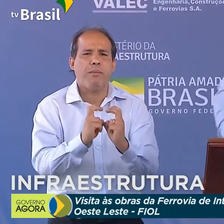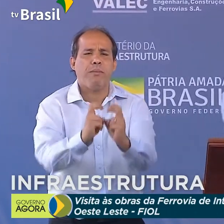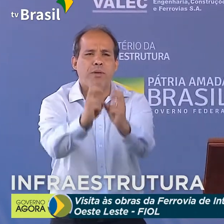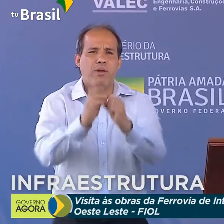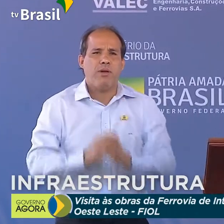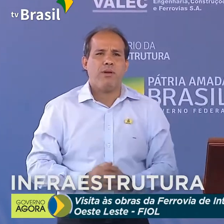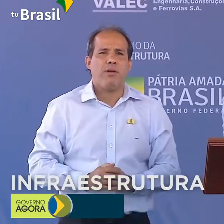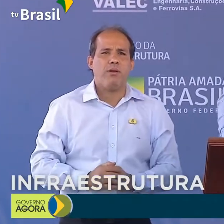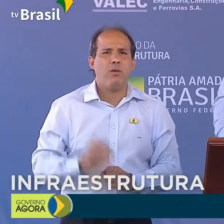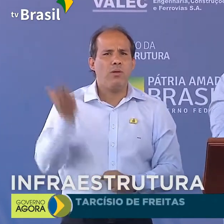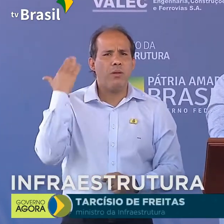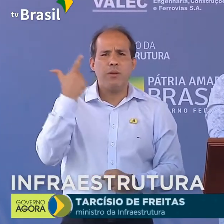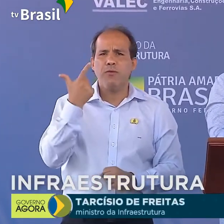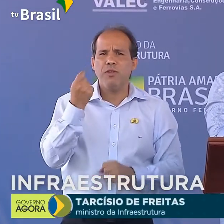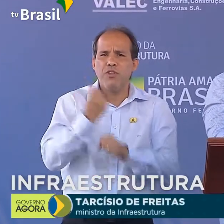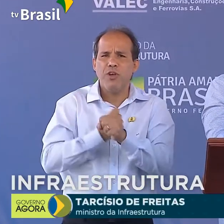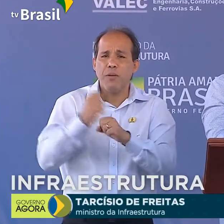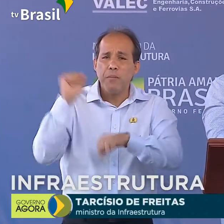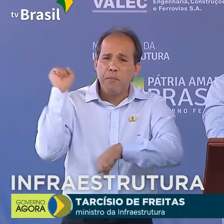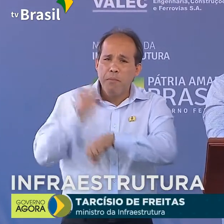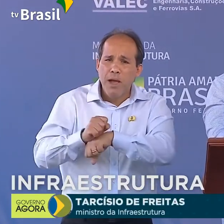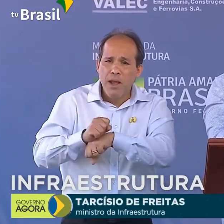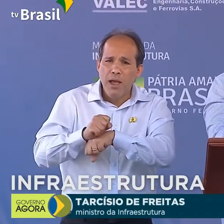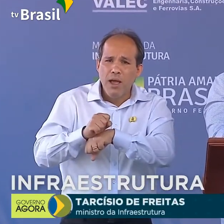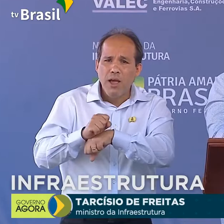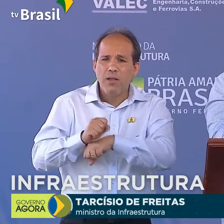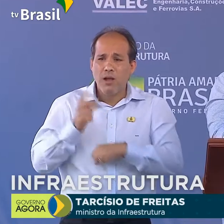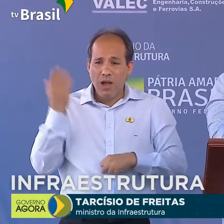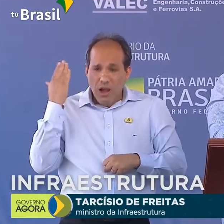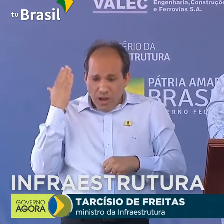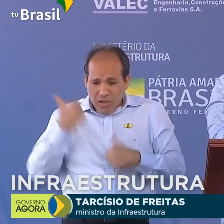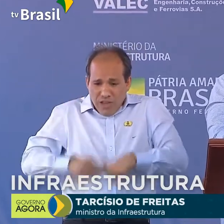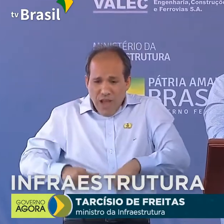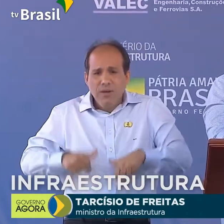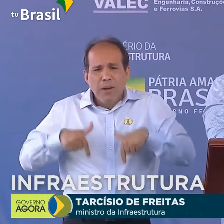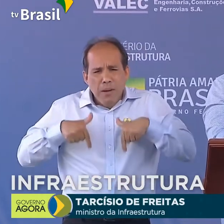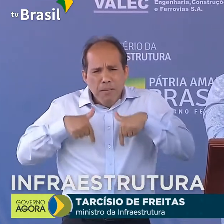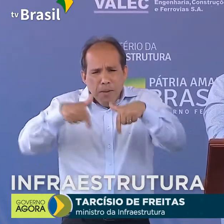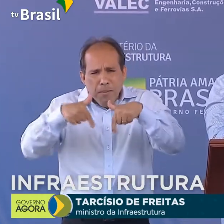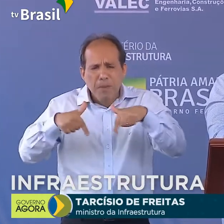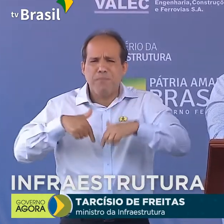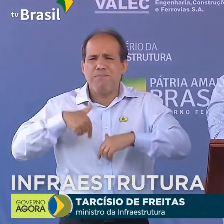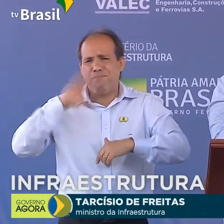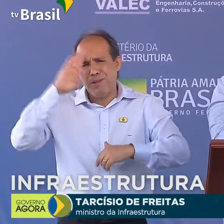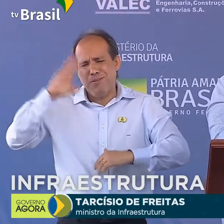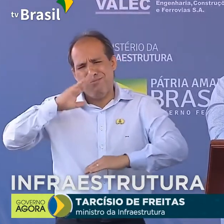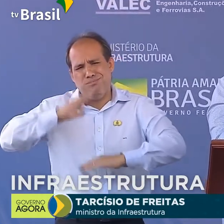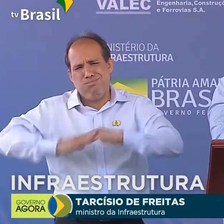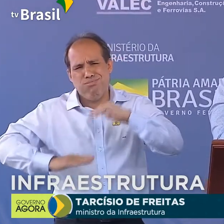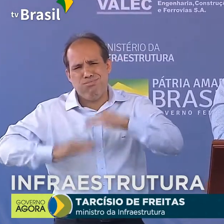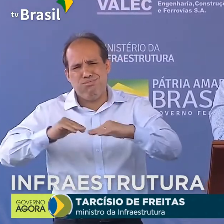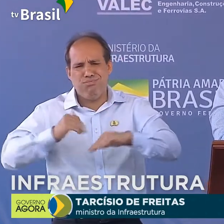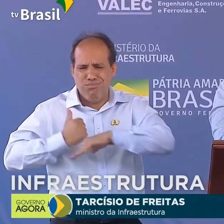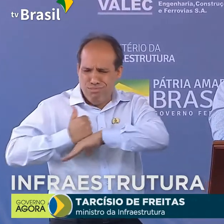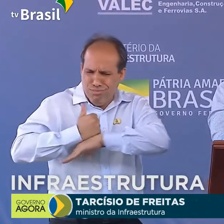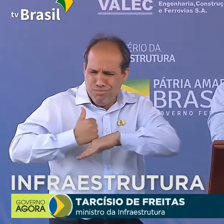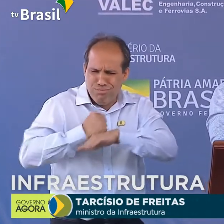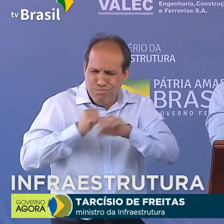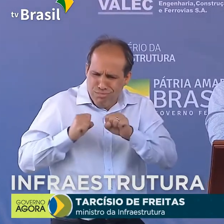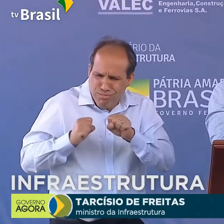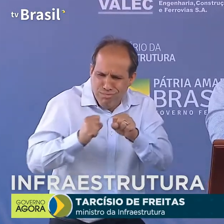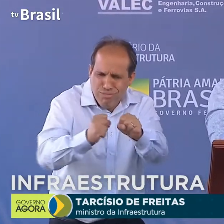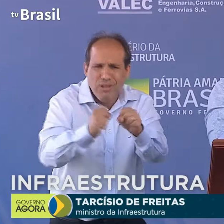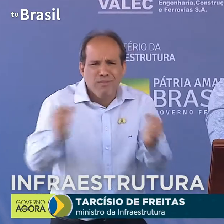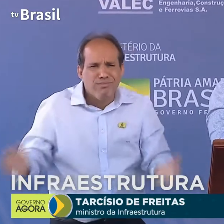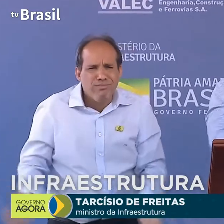Depois de mais de 20 anos, o Exército, que sempre trabalhou com muito profissionalismo, com muita dedicação e que fez muito